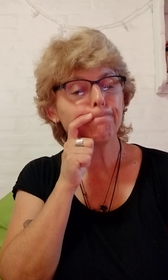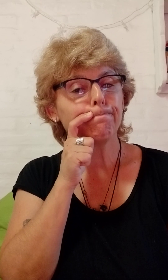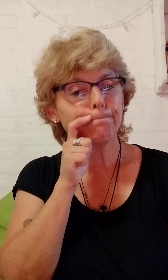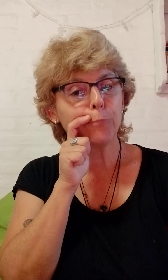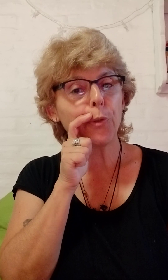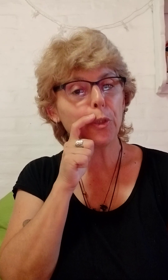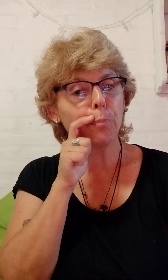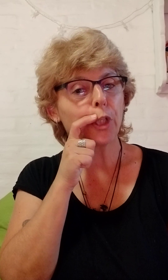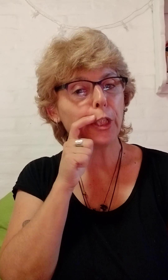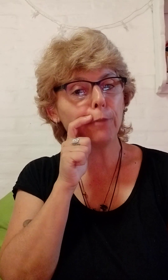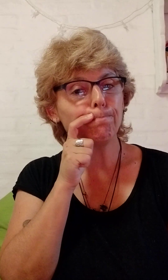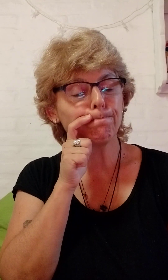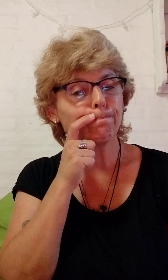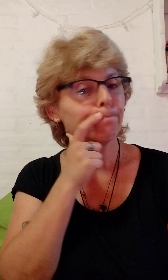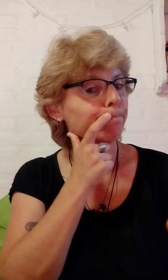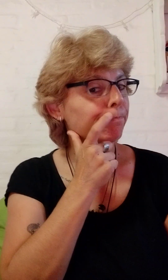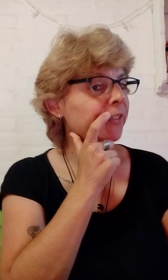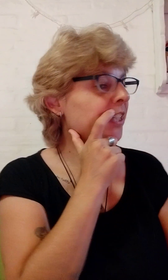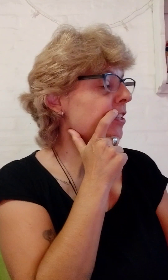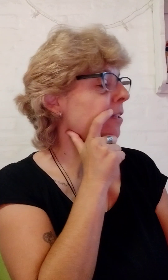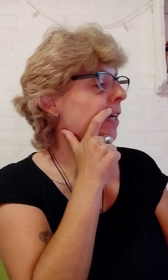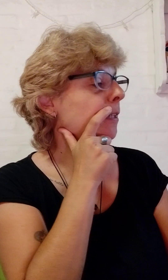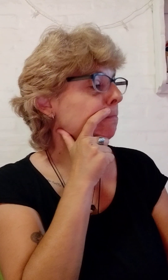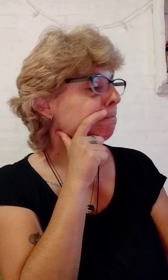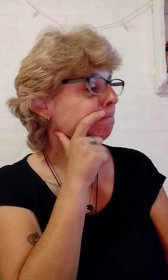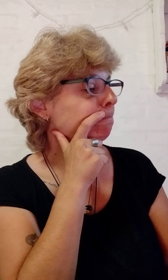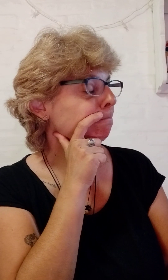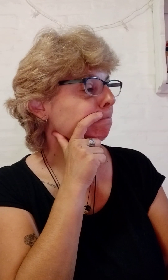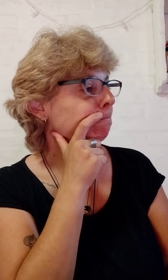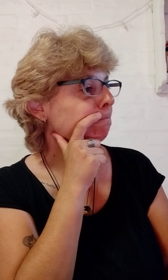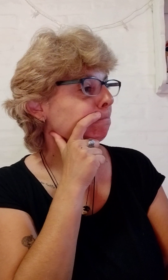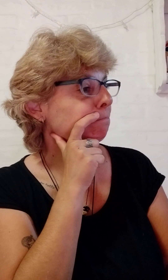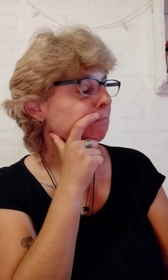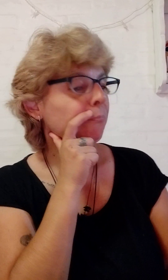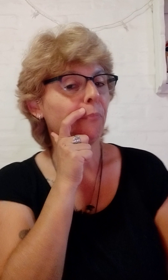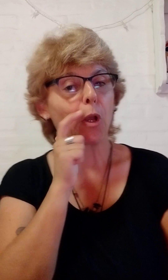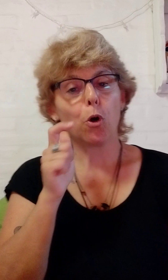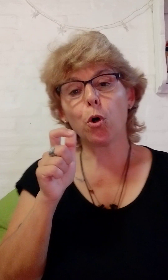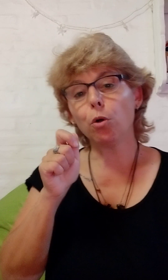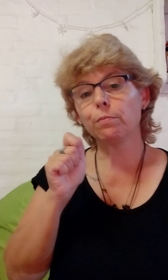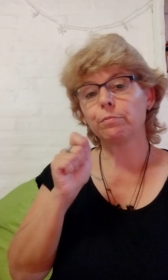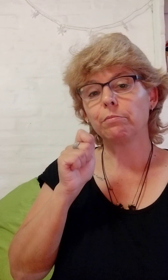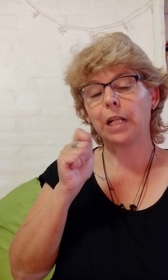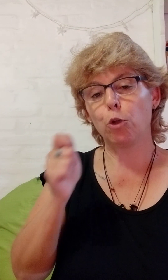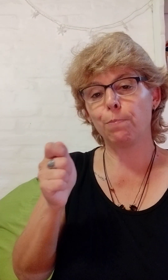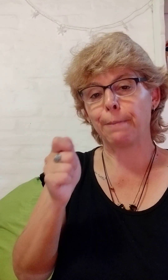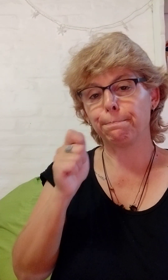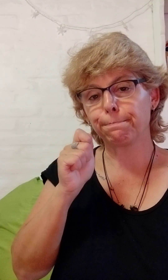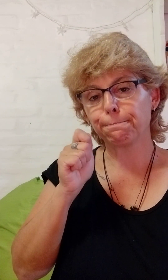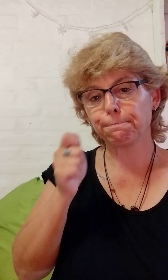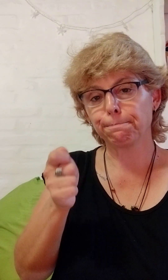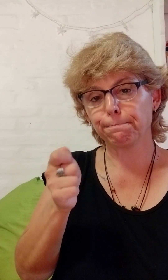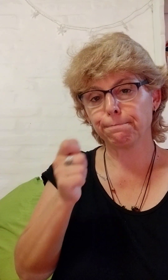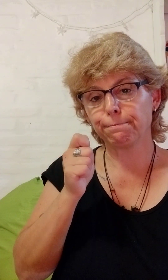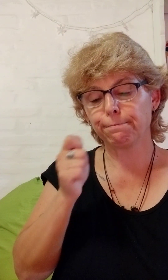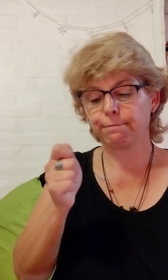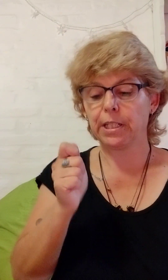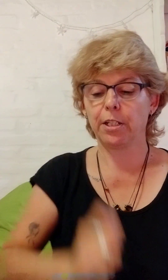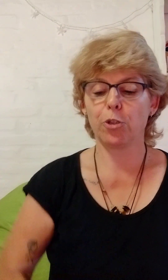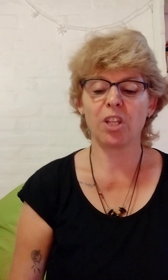Moviendo un poquito. Fíjense. Ahí. O la lupa. Eso